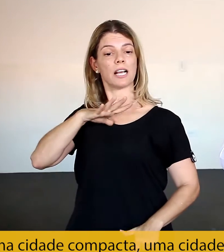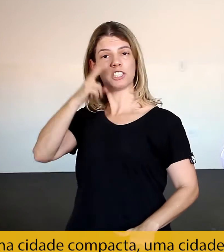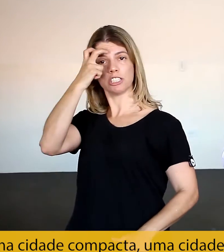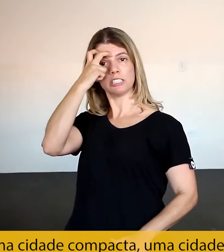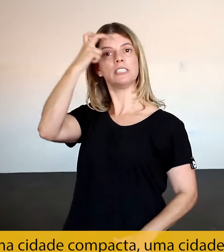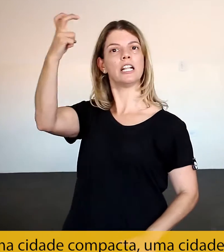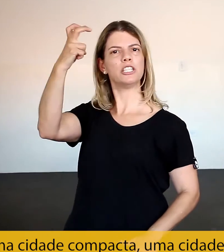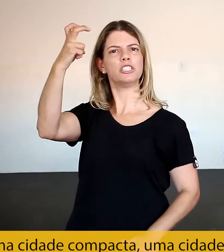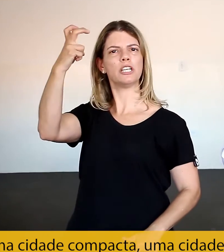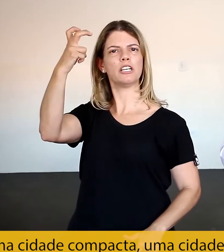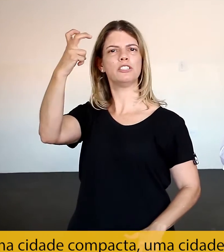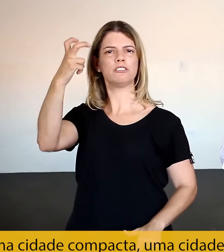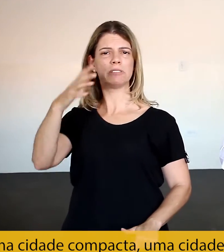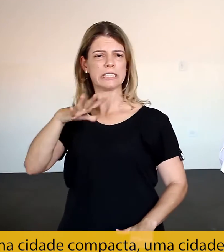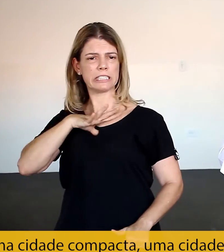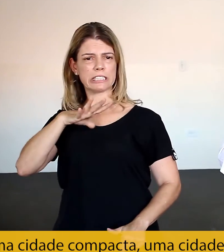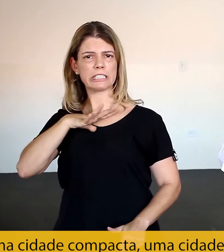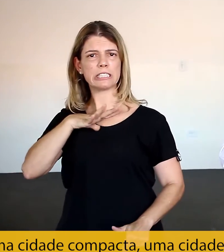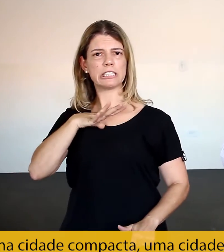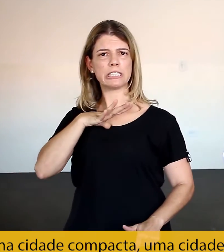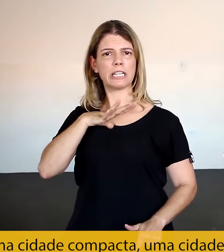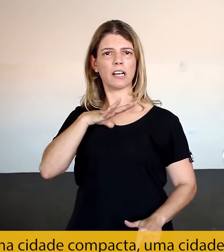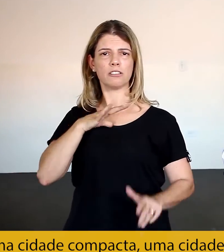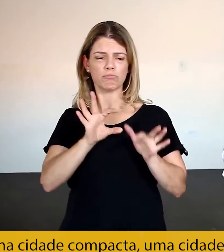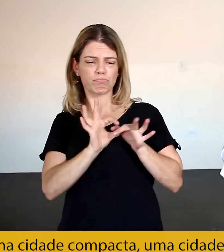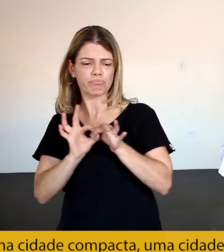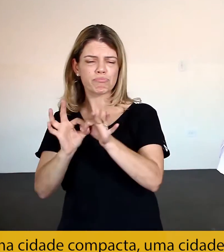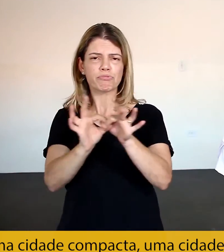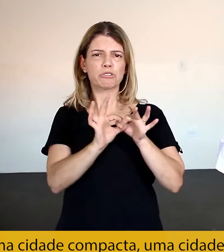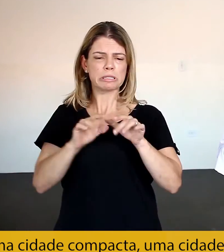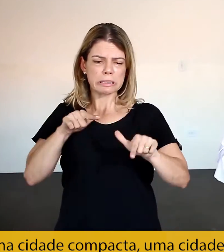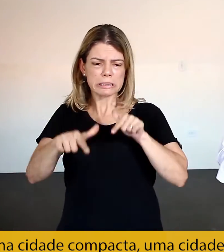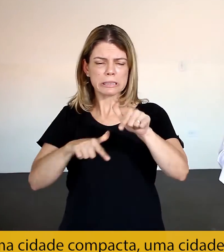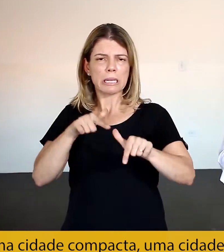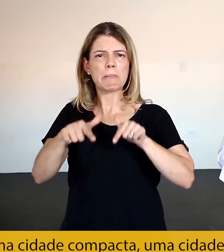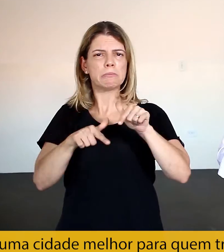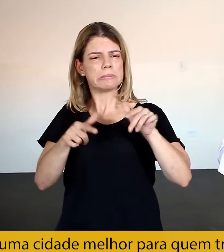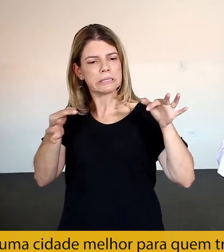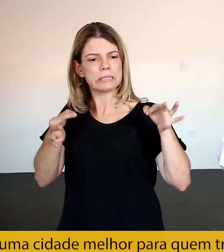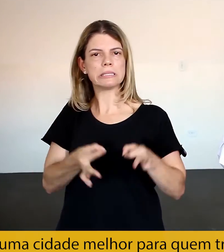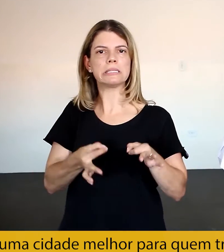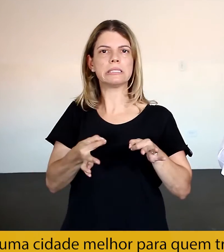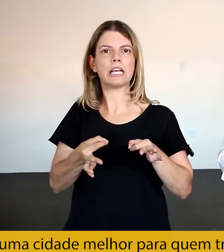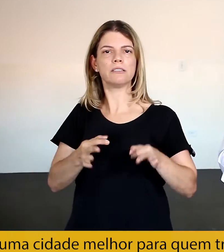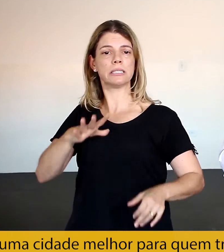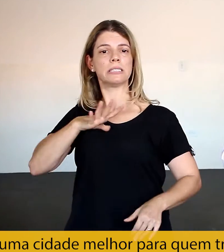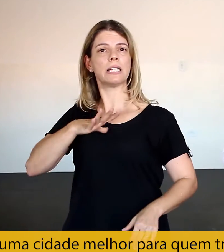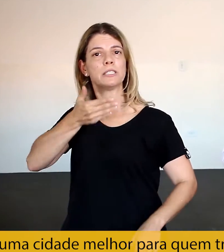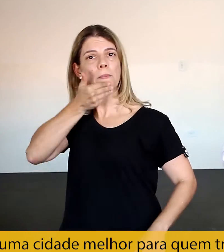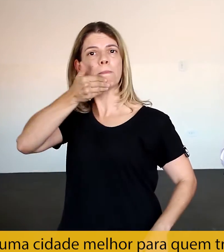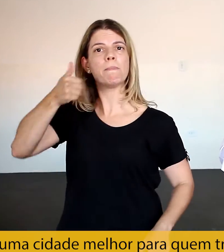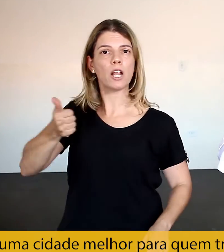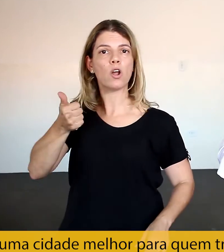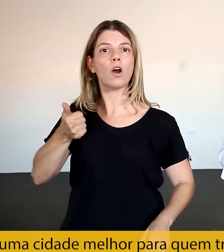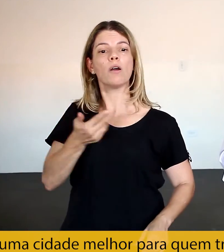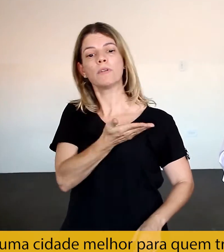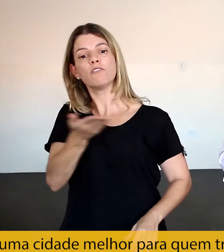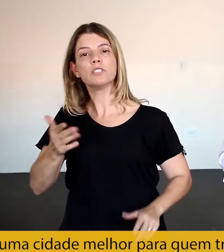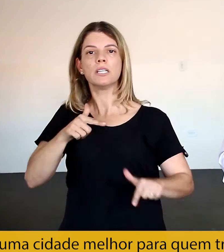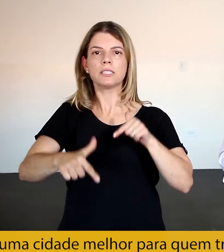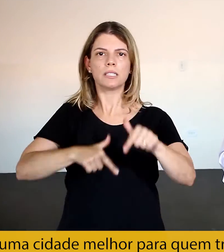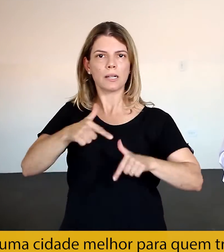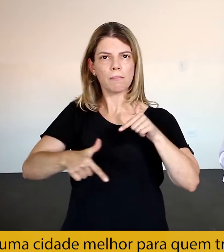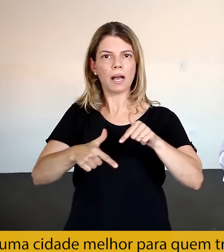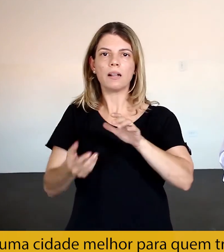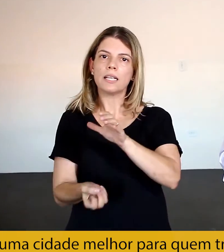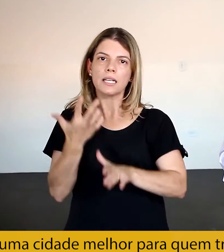Uma cidade compacta, uma cidade coordenada, uma cidade conectada. Uma cidade melhor para quem trabalha e para quem